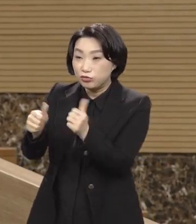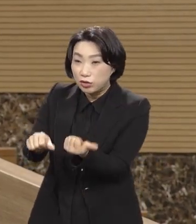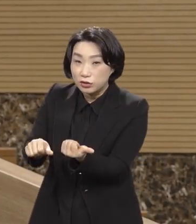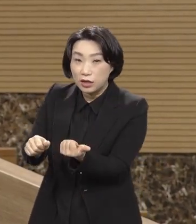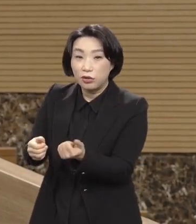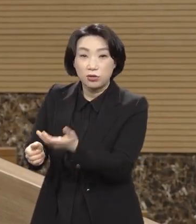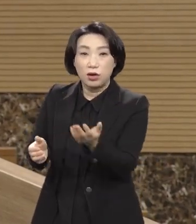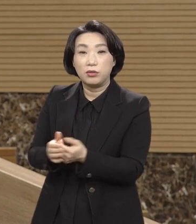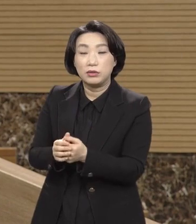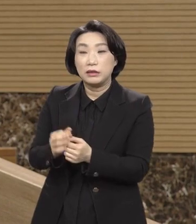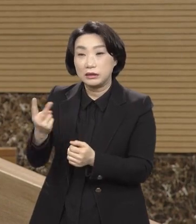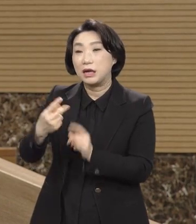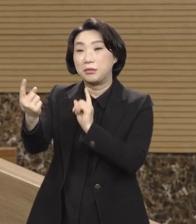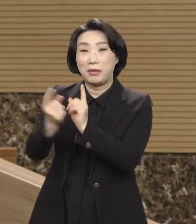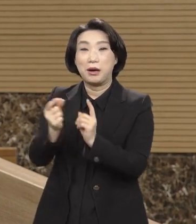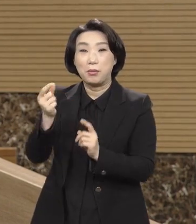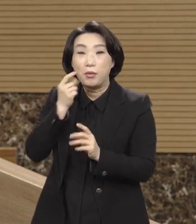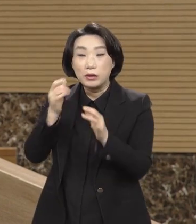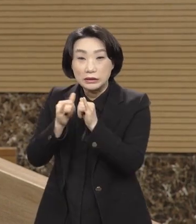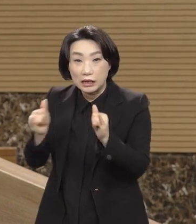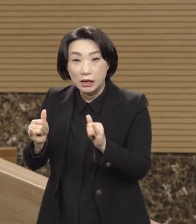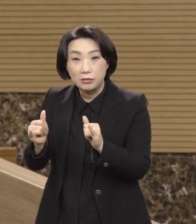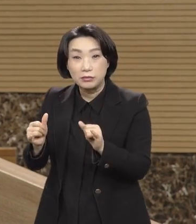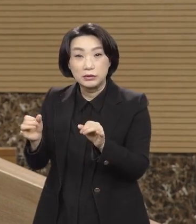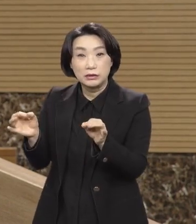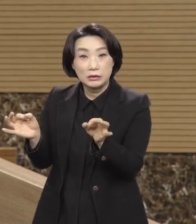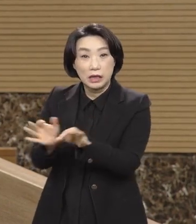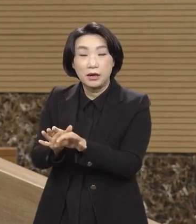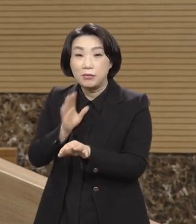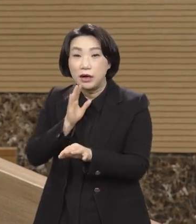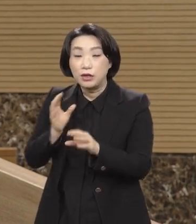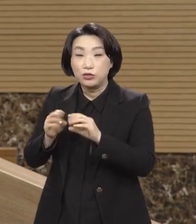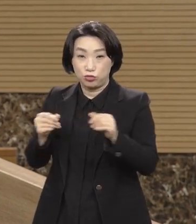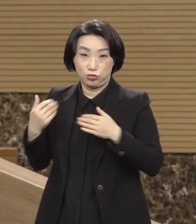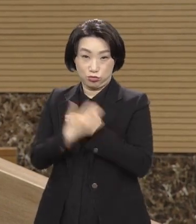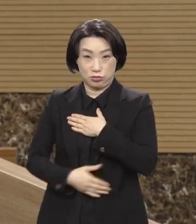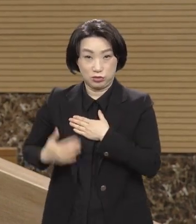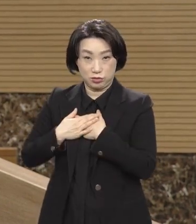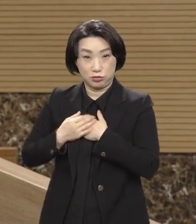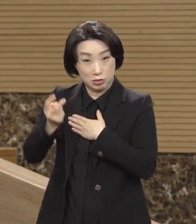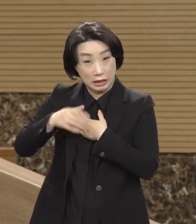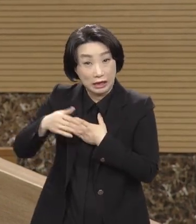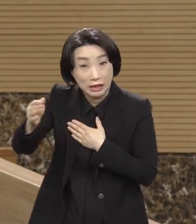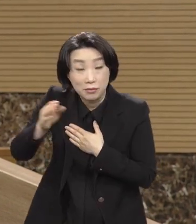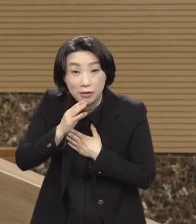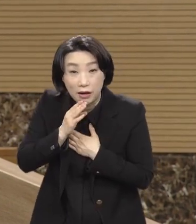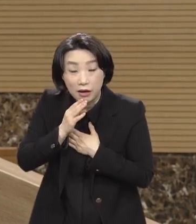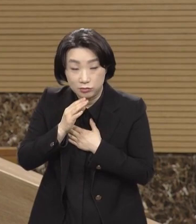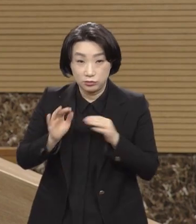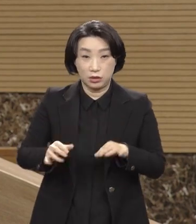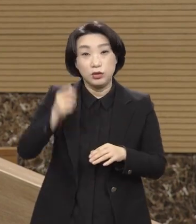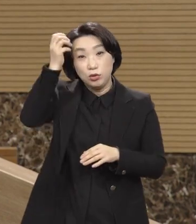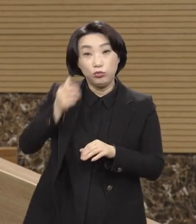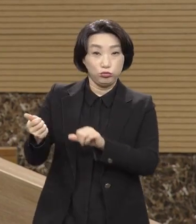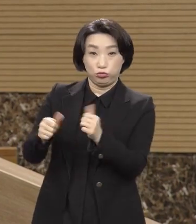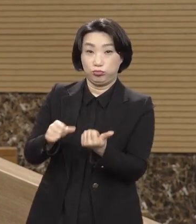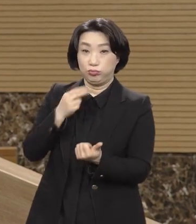다시 볼 수 없는 사람으로 살아죠. 역시는 훅으로 돌아갔다. 그런데 영혼은 죽지 않아. 그